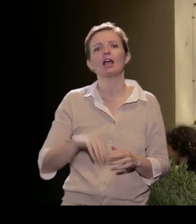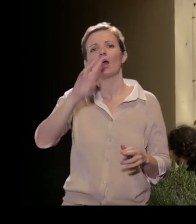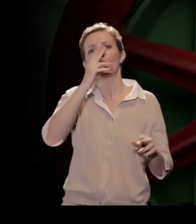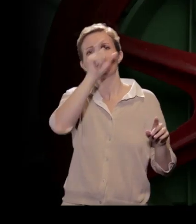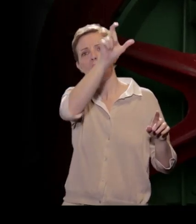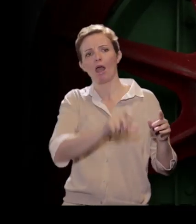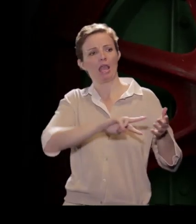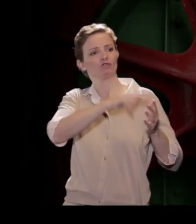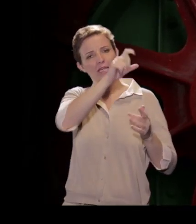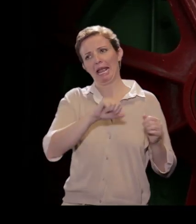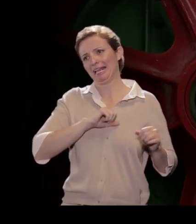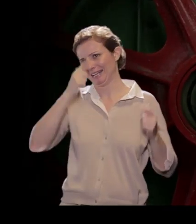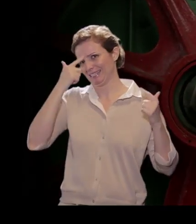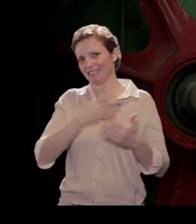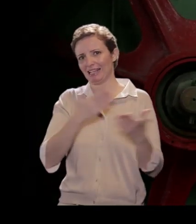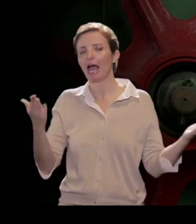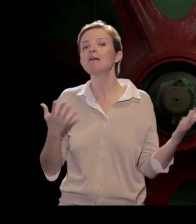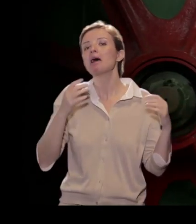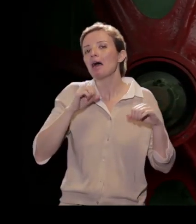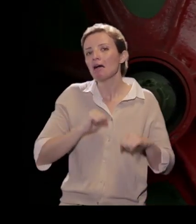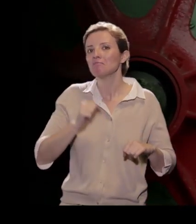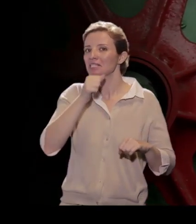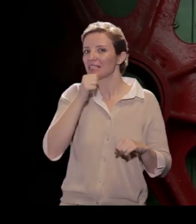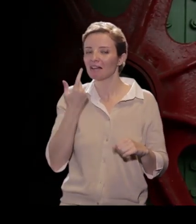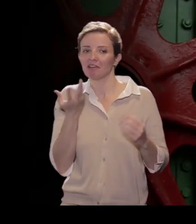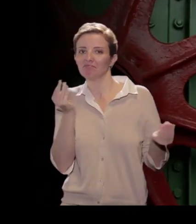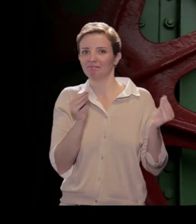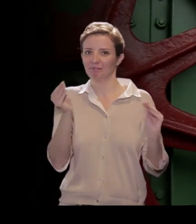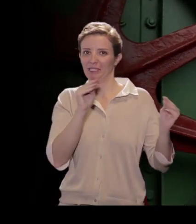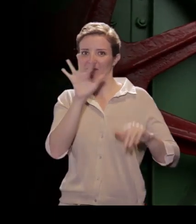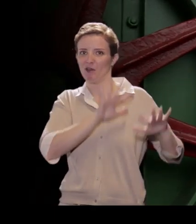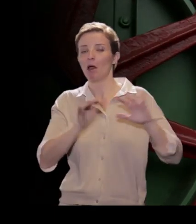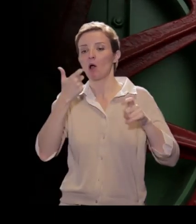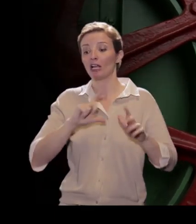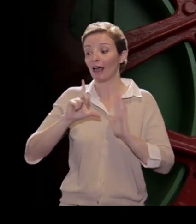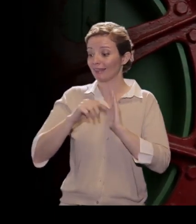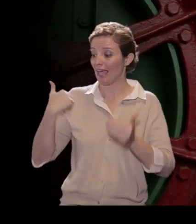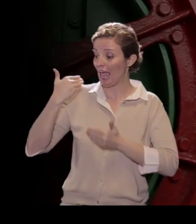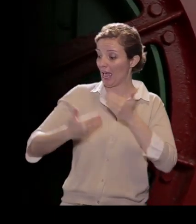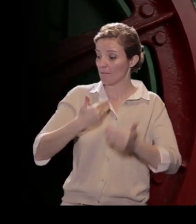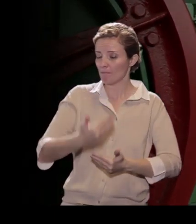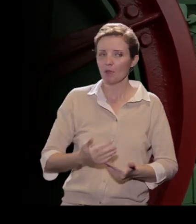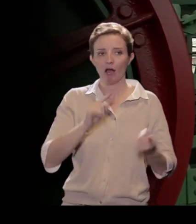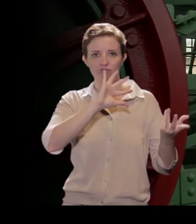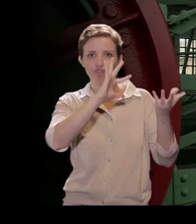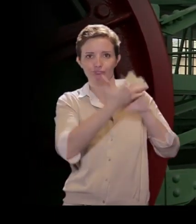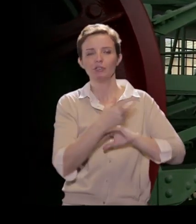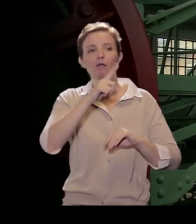importante fare qualche commento, soprattutto perché nel tempo si è certamente evoluta e ampliata con riferimento a